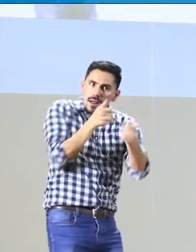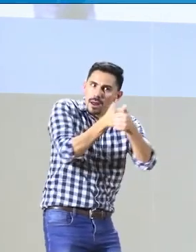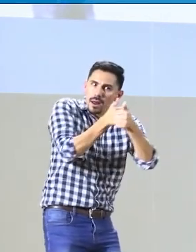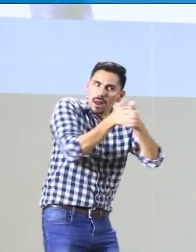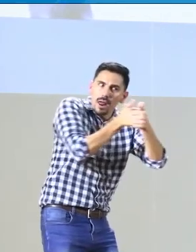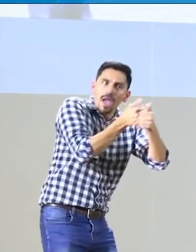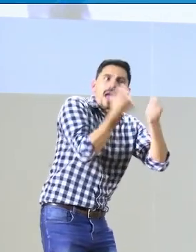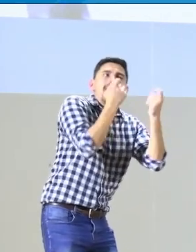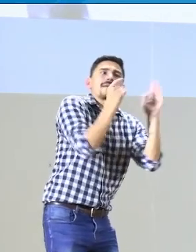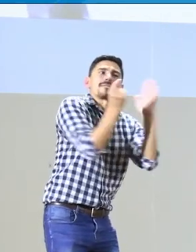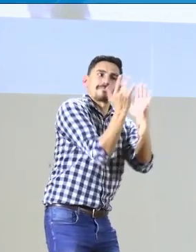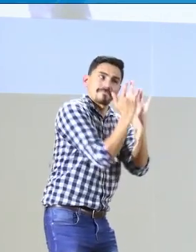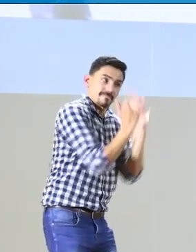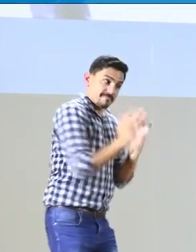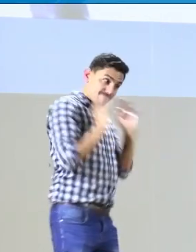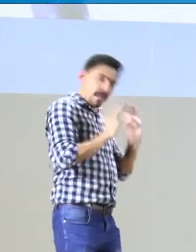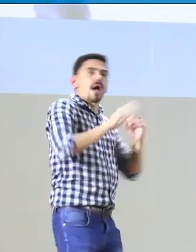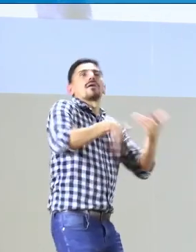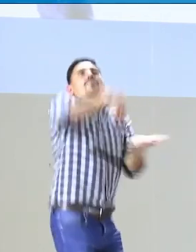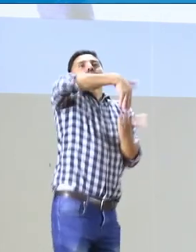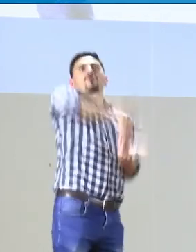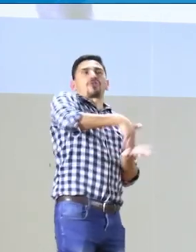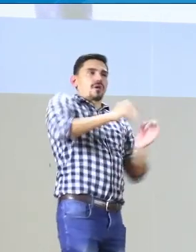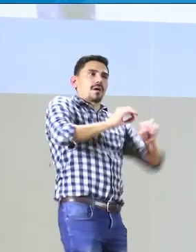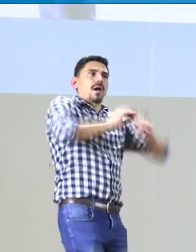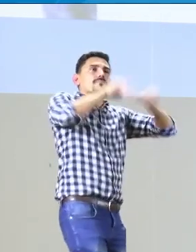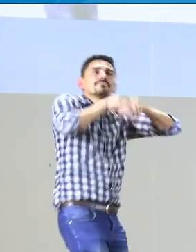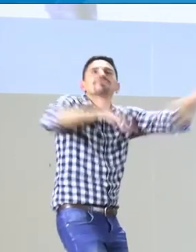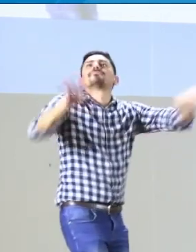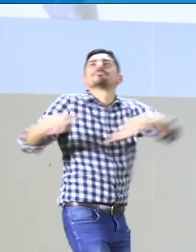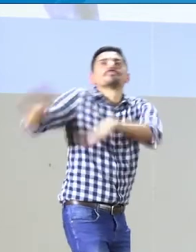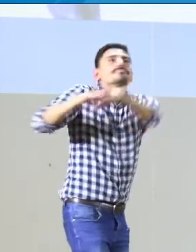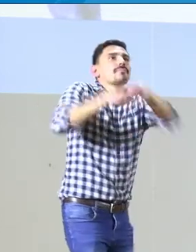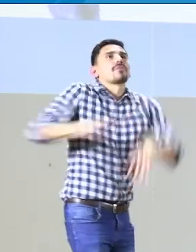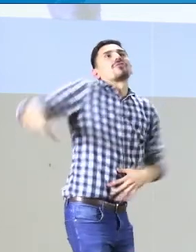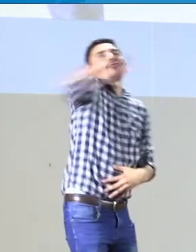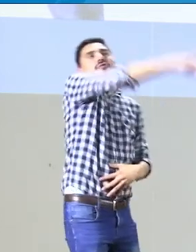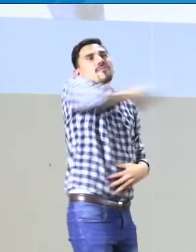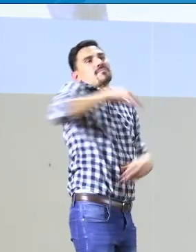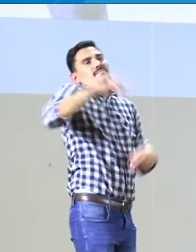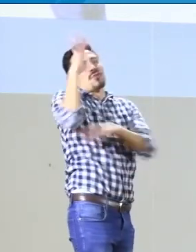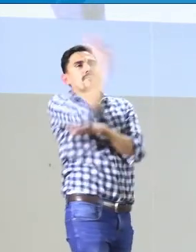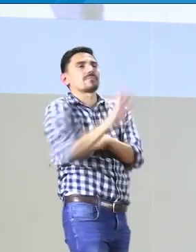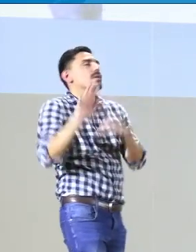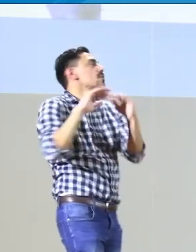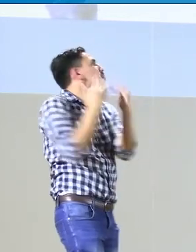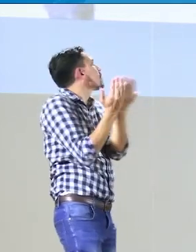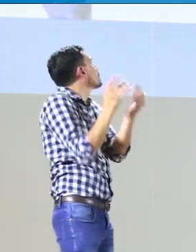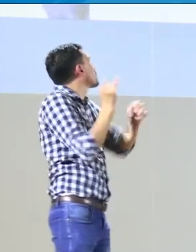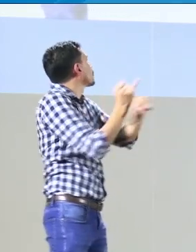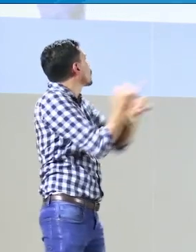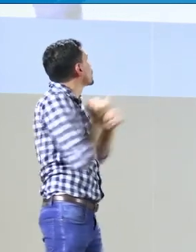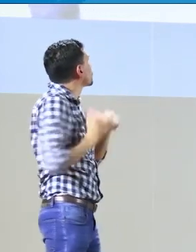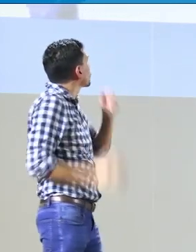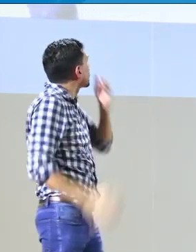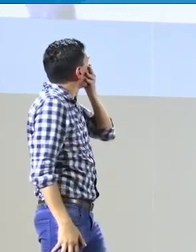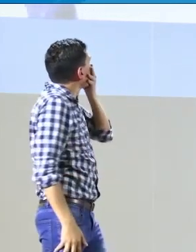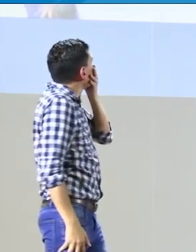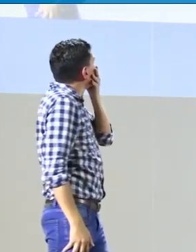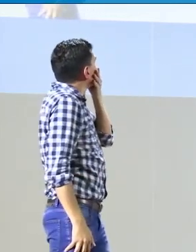Desde el INSOR vamos a estar haciendo ese seguimiento y vamos a tener una posición muy clara a todo el territorio nacional y a las